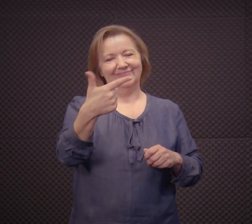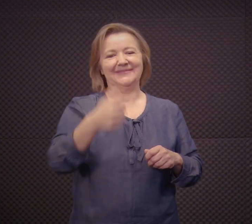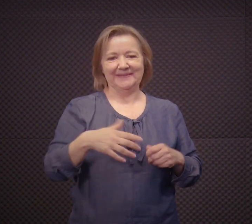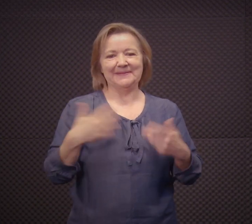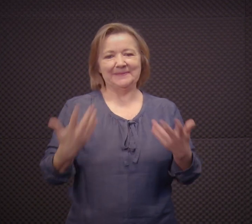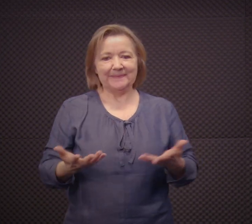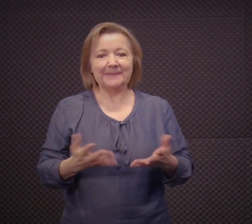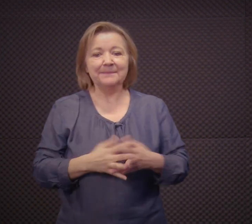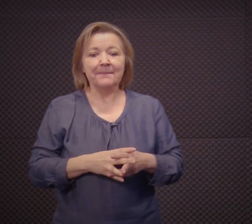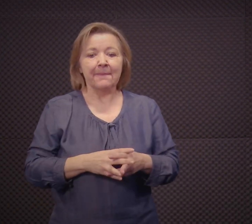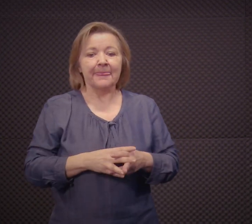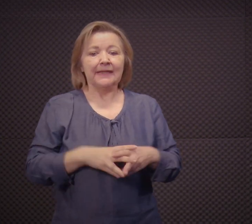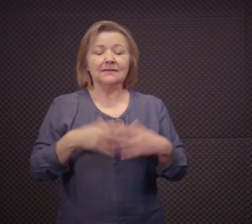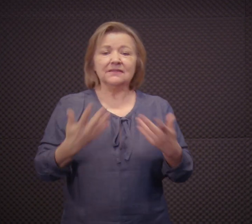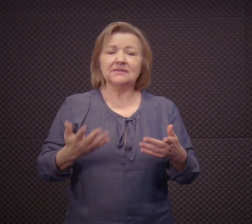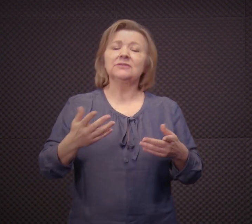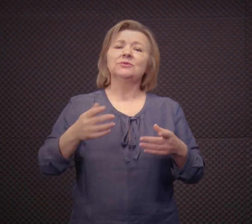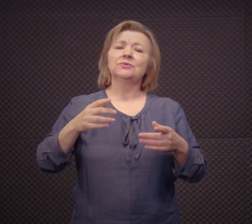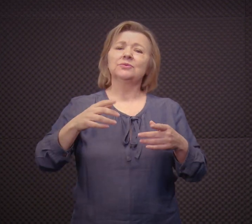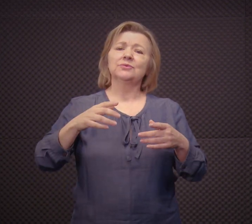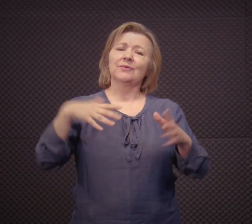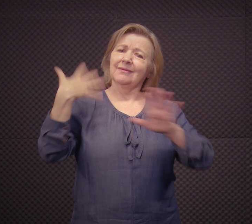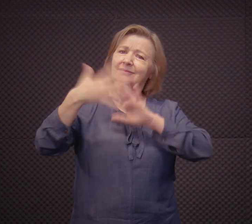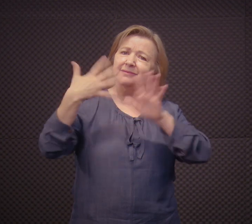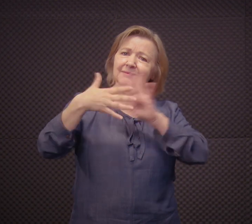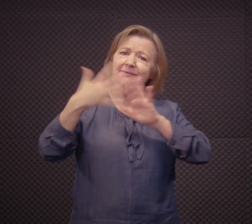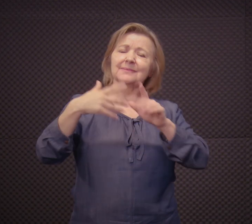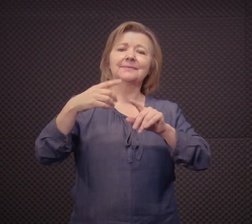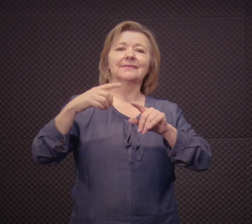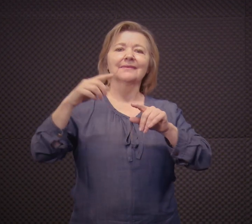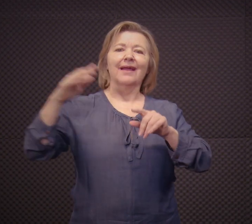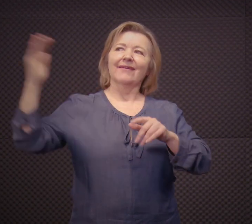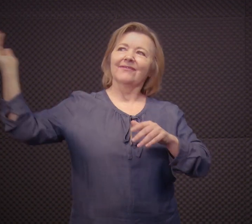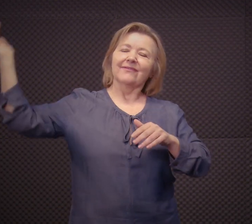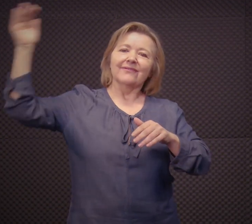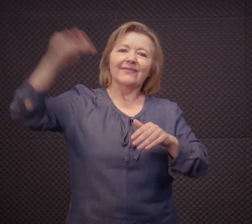L2, é o português na modalidade escrita, né?